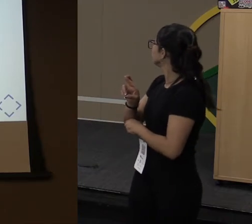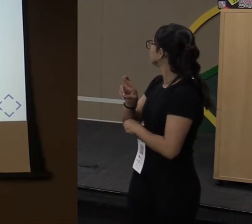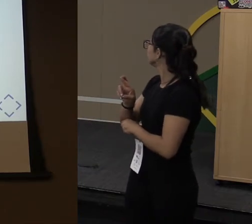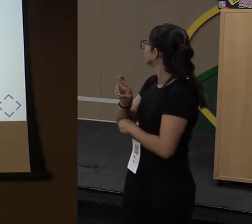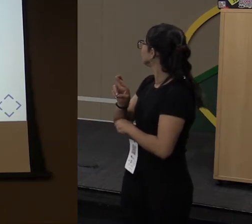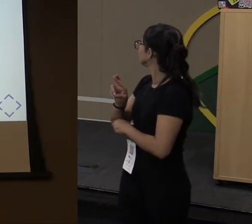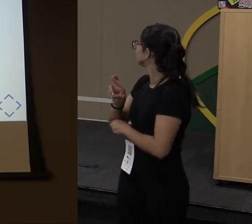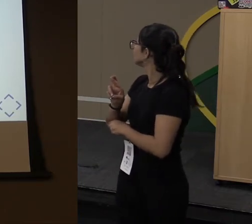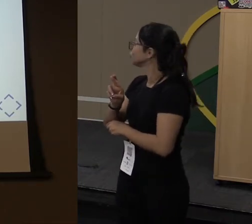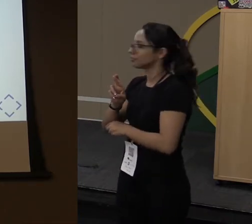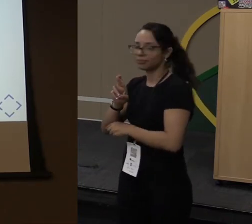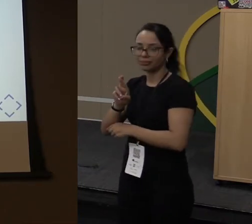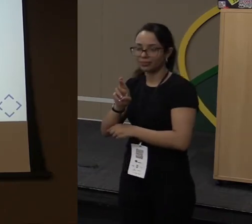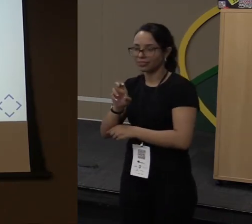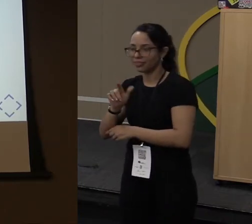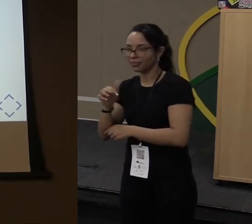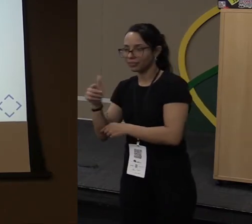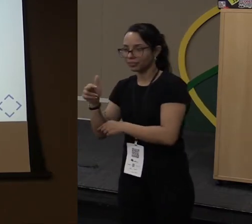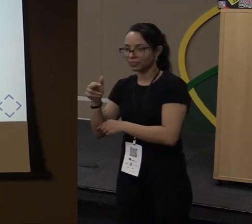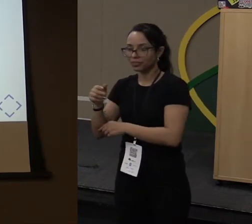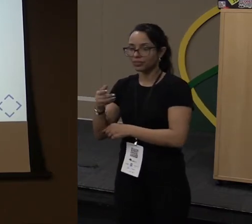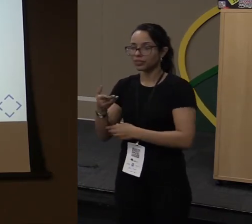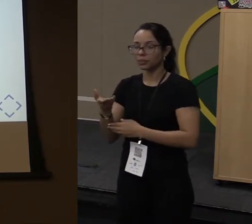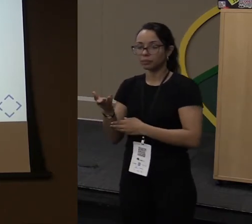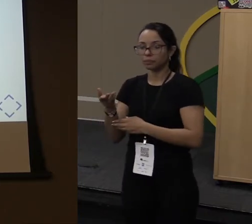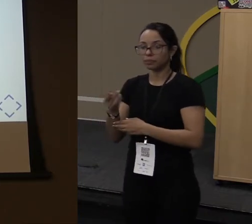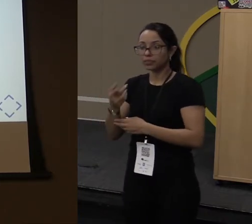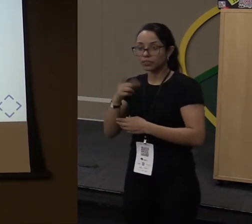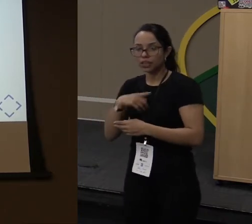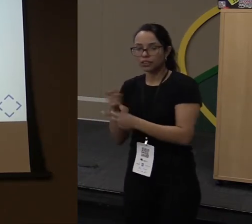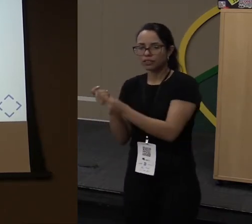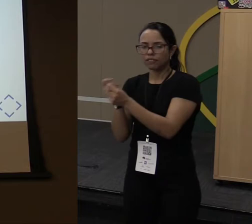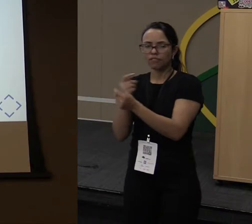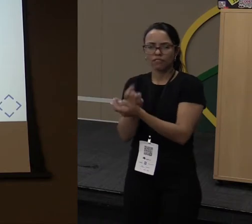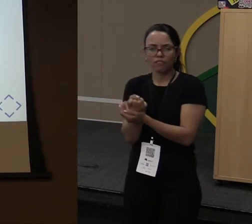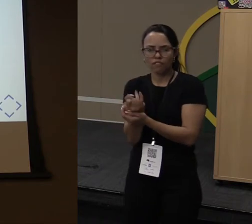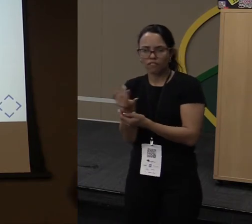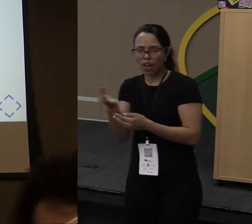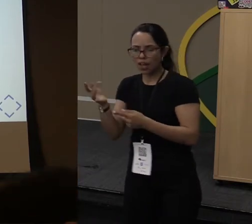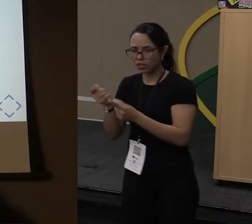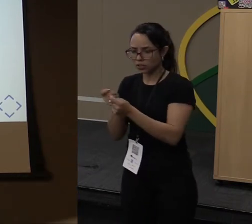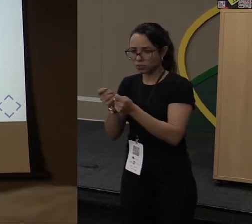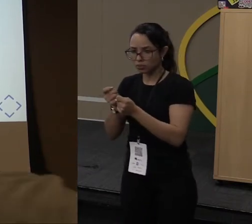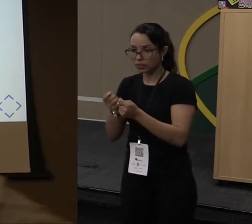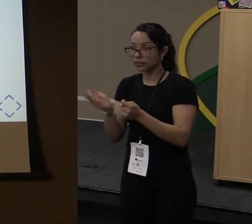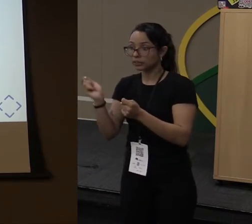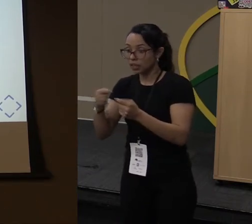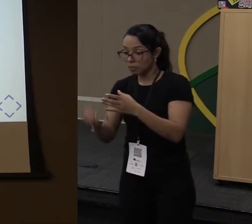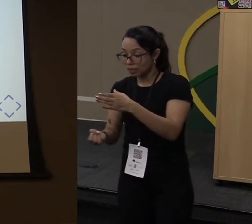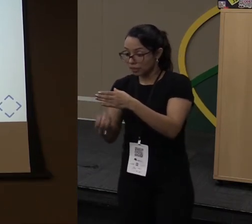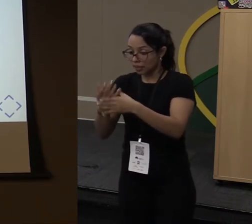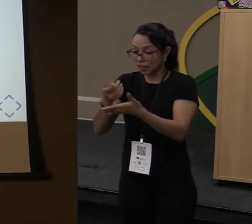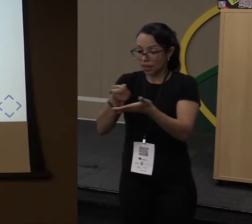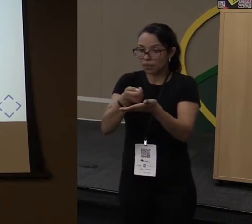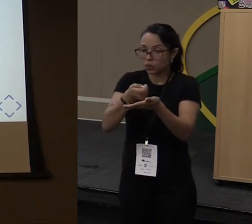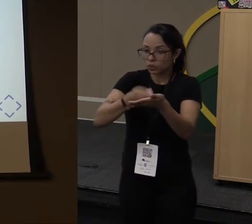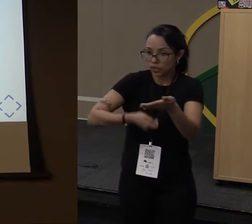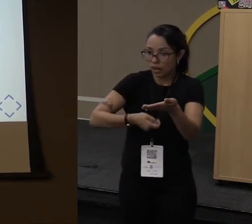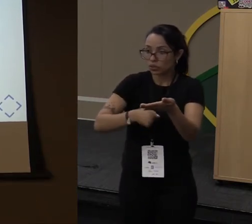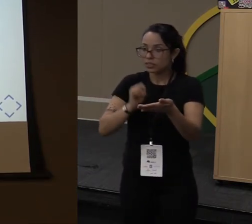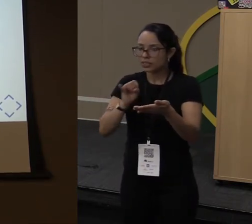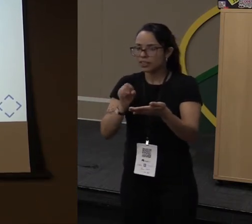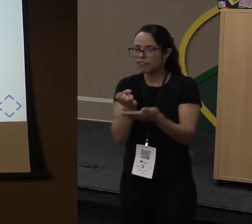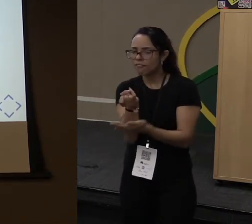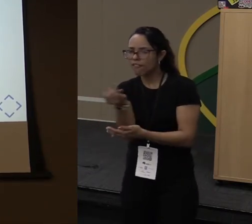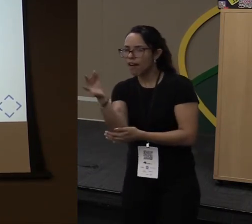aplicações com muitos domínios. Onde eu posso criar contratos. Por exemplo, se fosse funcionário. Eu tivesse vários tipos de funcionários. Todos os